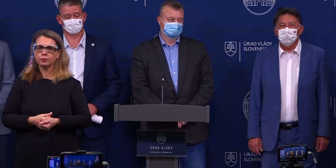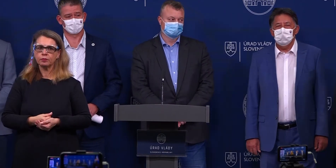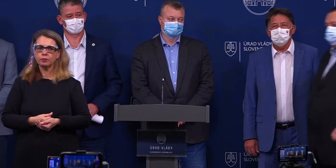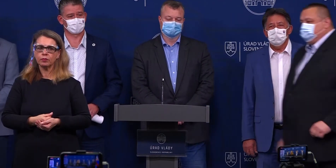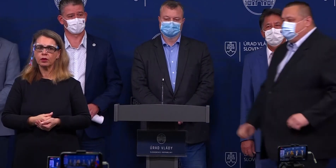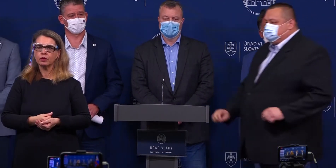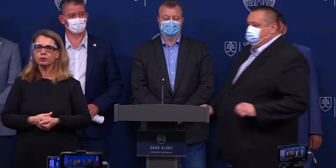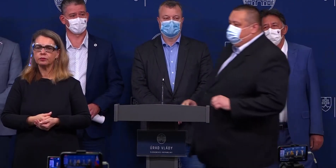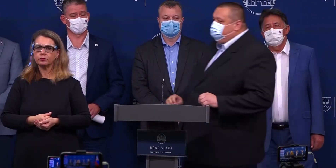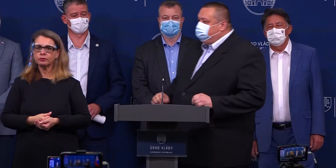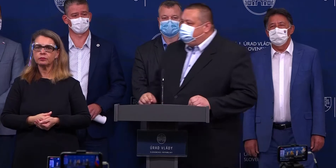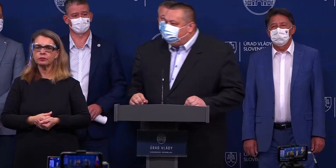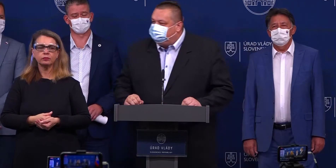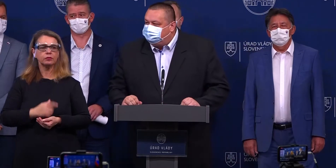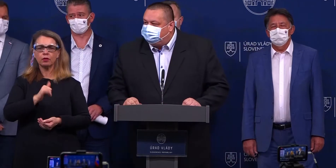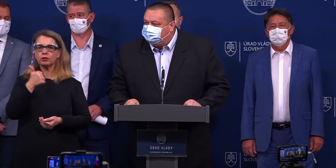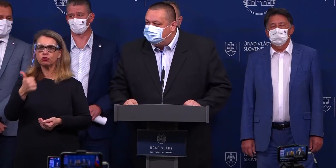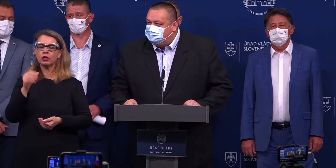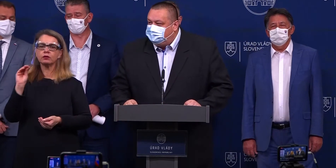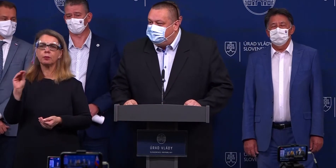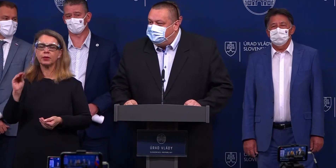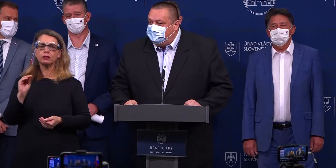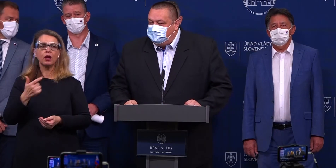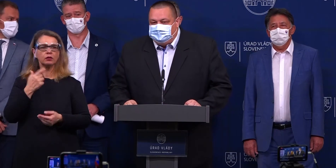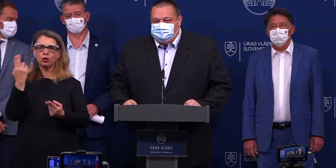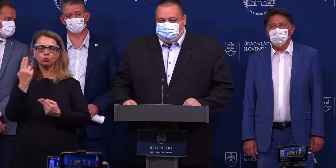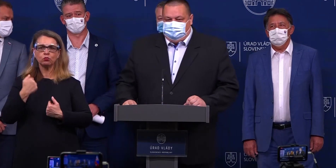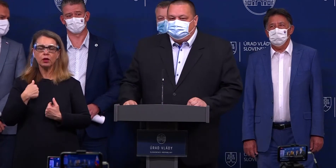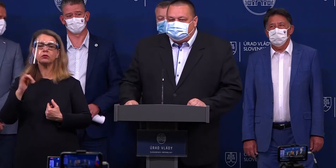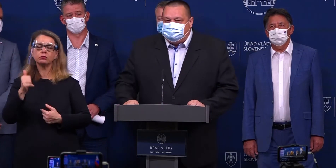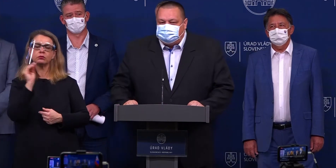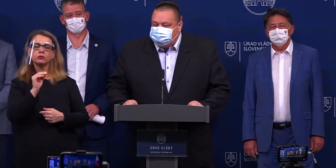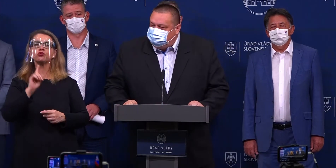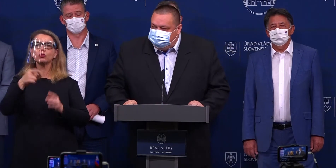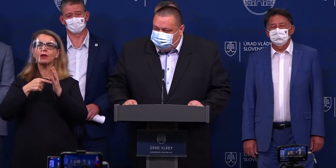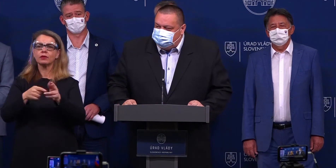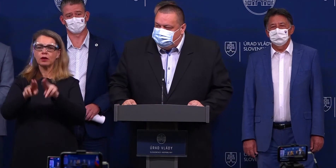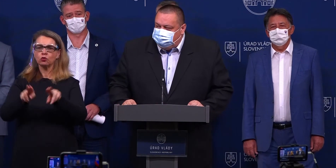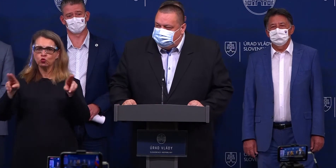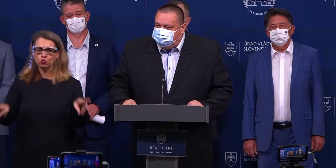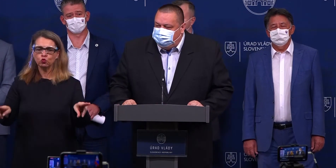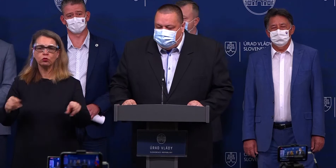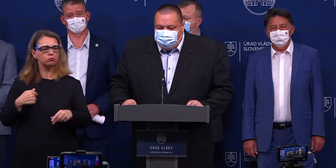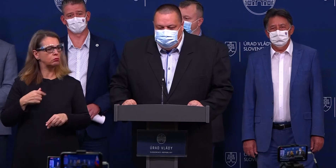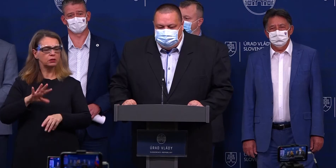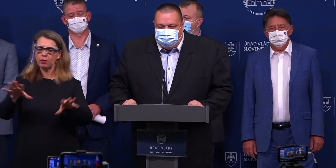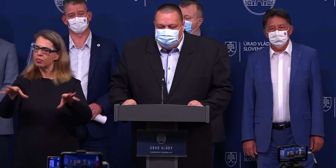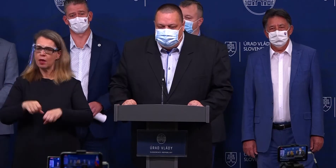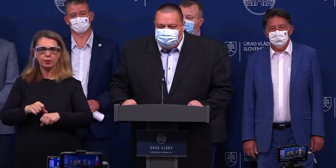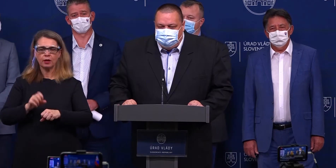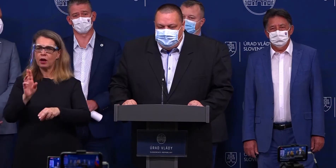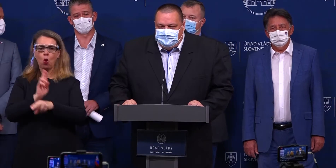Pardon, nepočul som chrátku. Na fungovanie súdov, v akom režime budú? Čo sa týka súdov, tiež sme nepríjmali nepríjmali